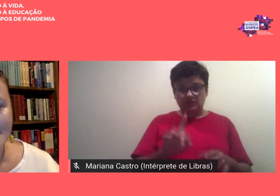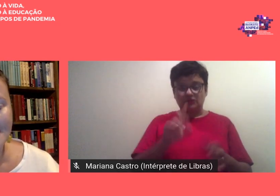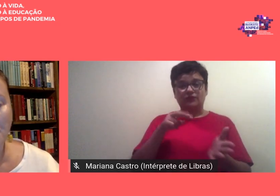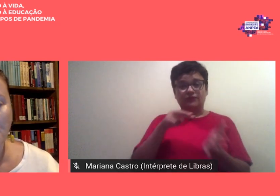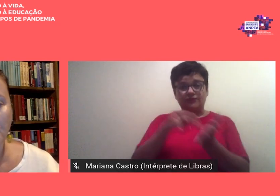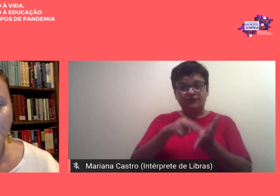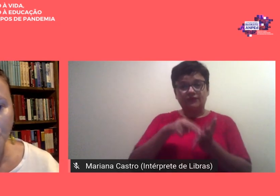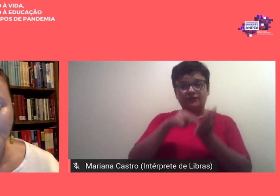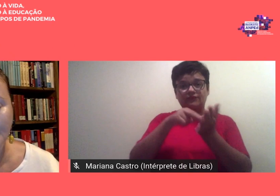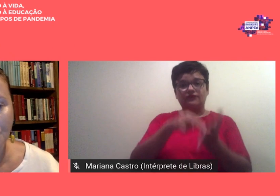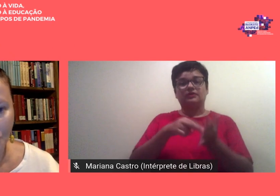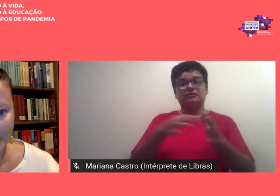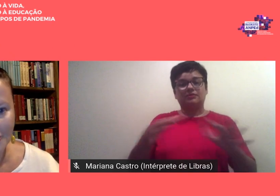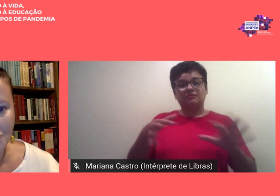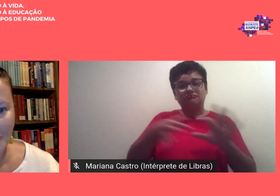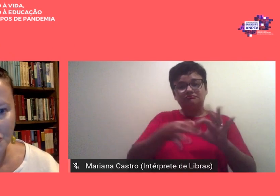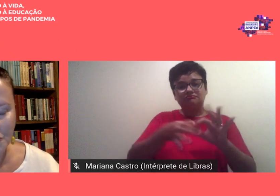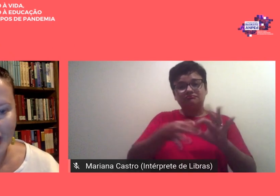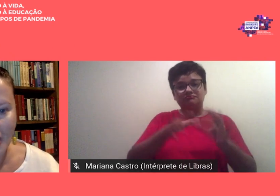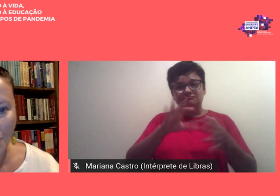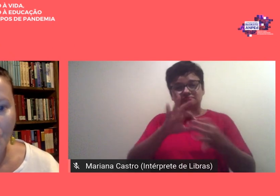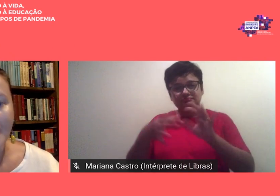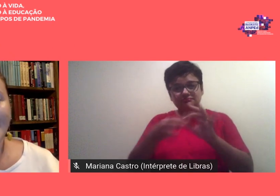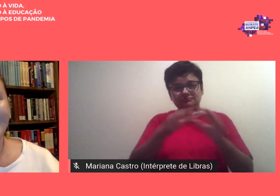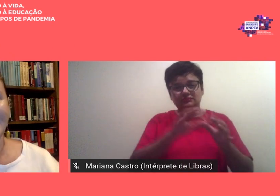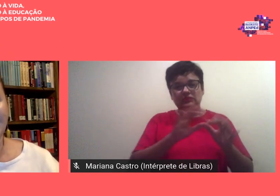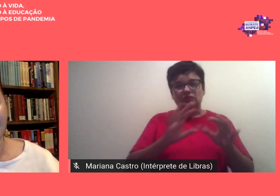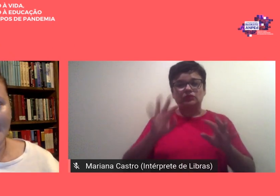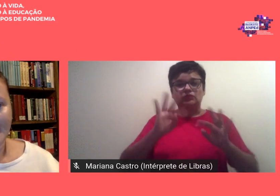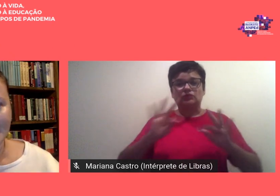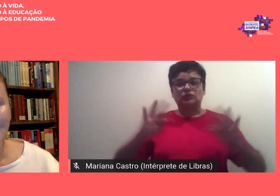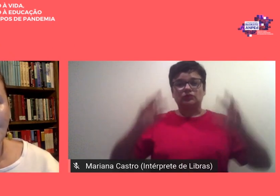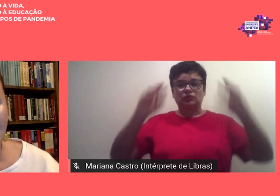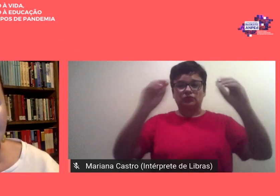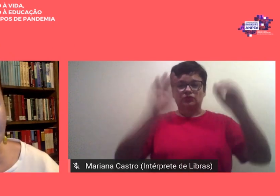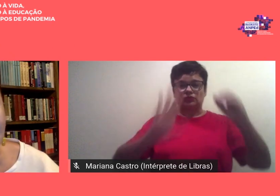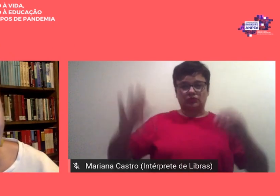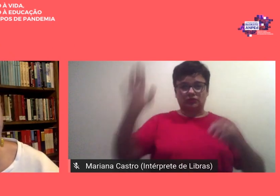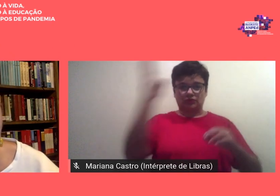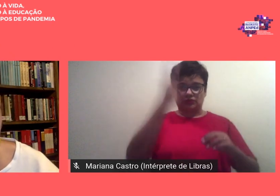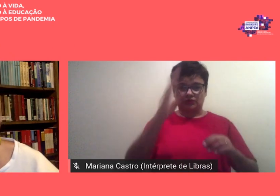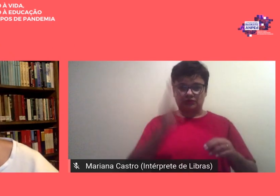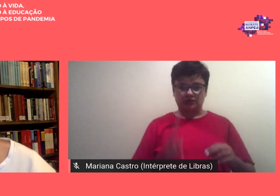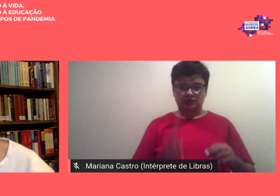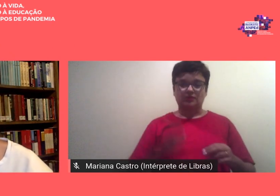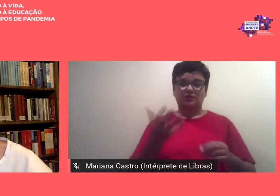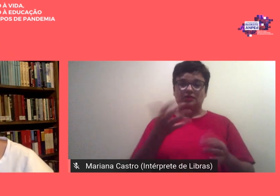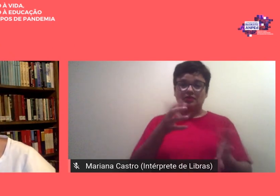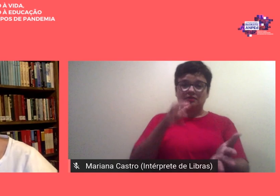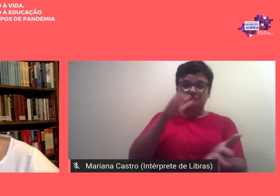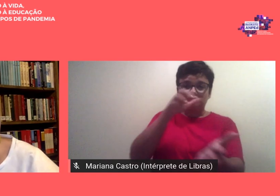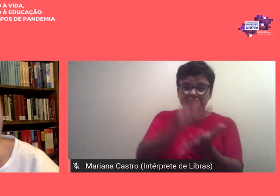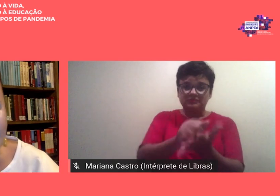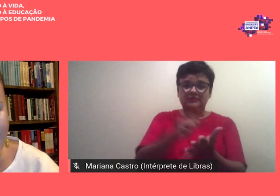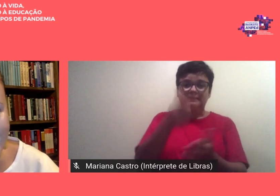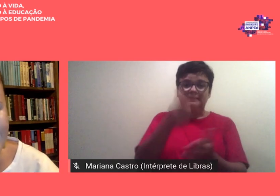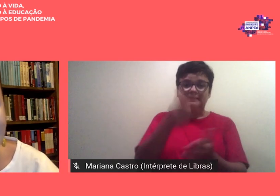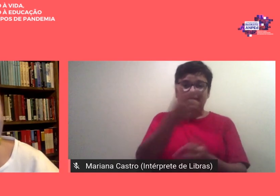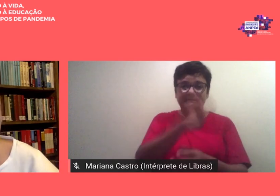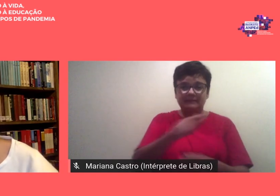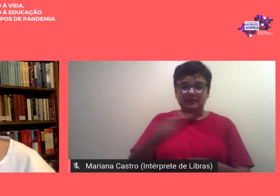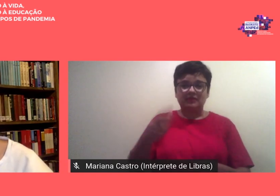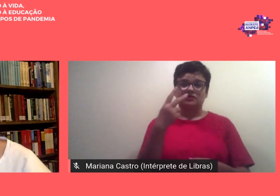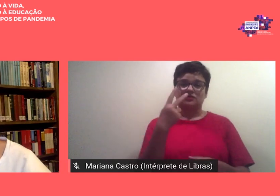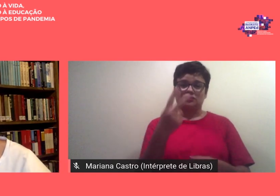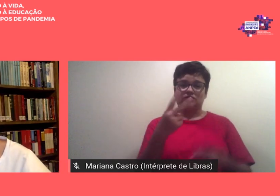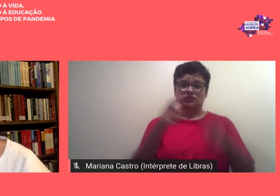a articulação com todo o contexto regional e aí deixar o registro também que nós temos mais duas regionais